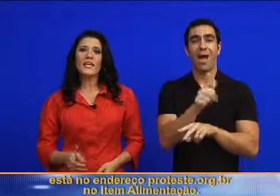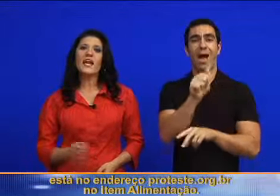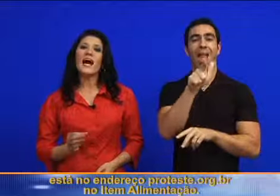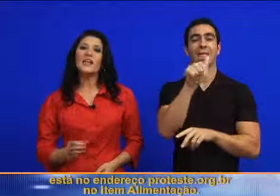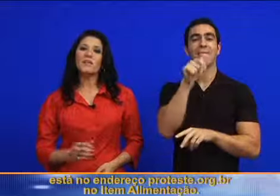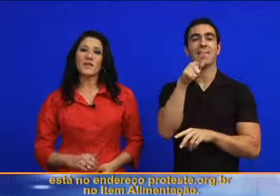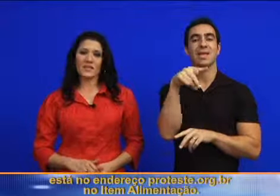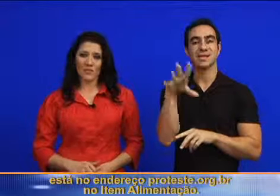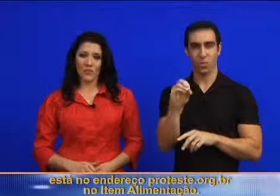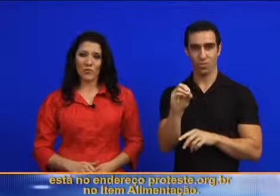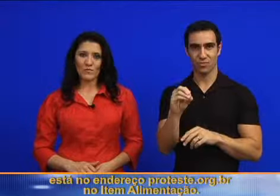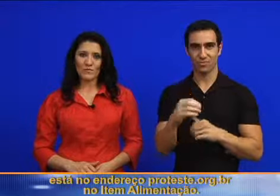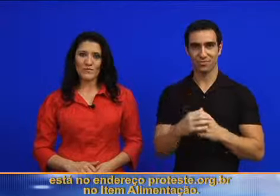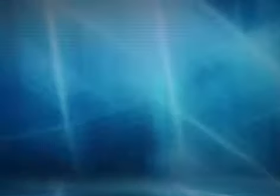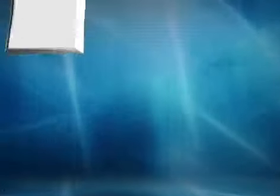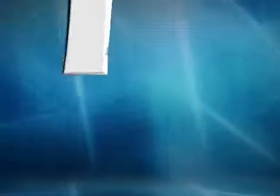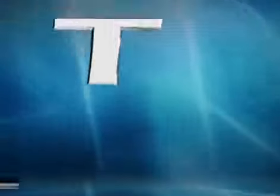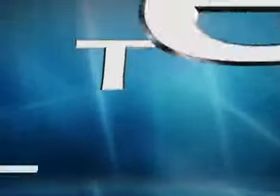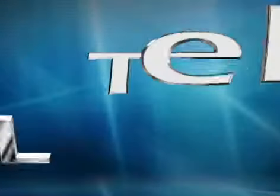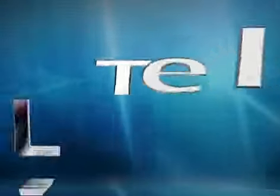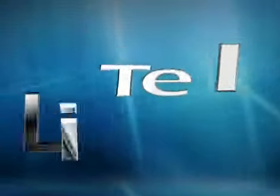no item Alimentação.